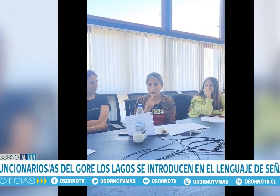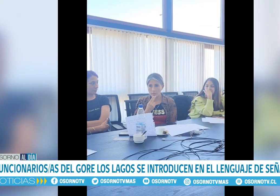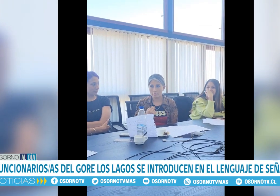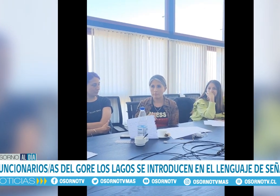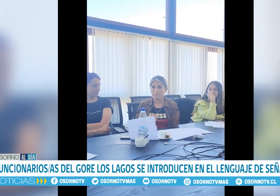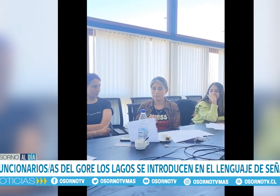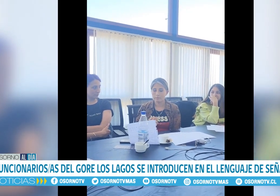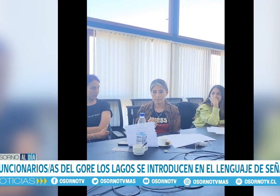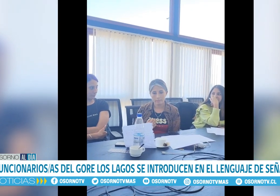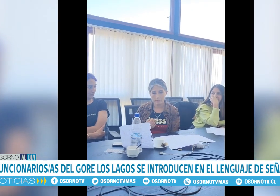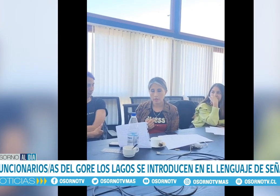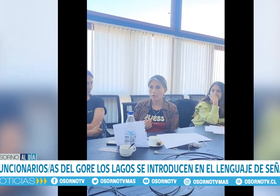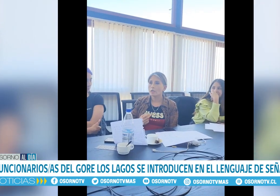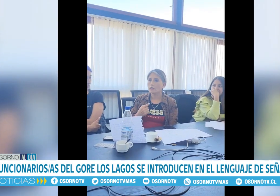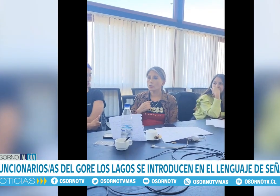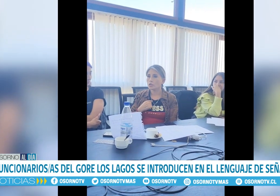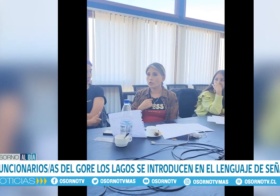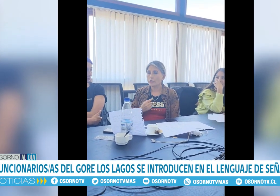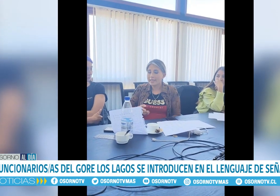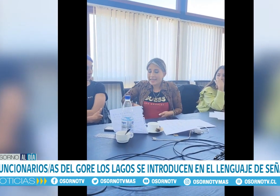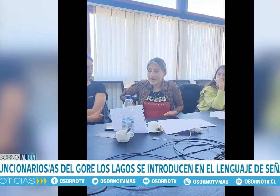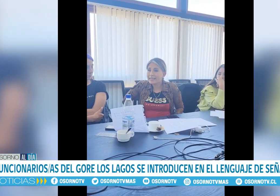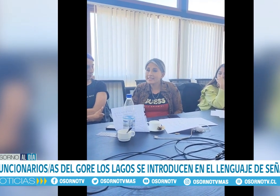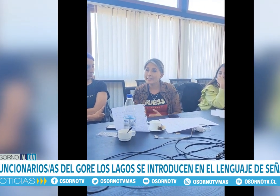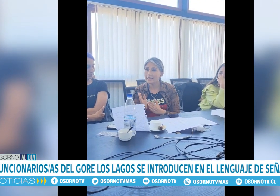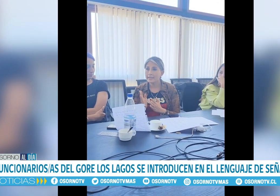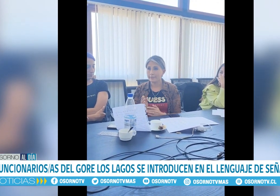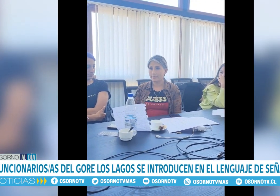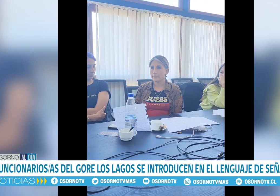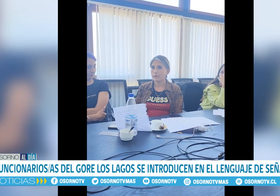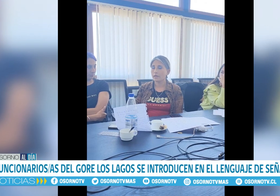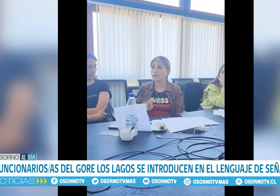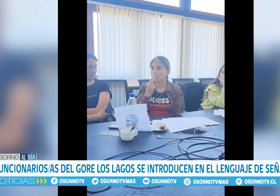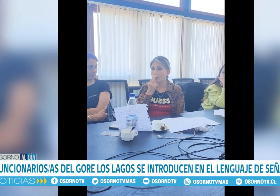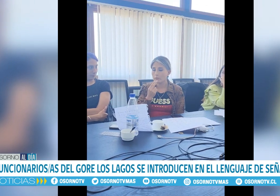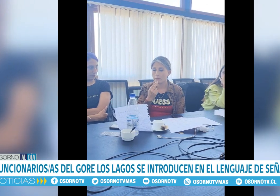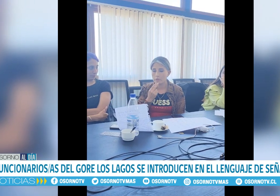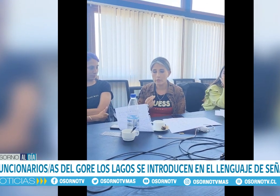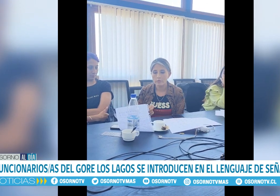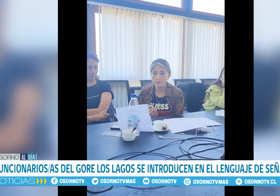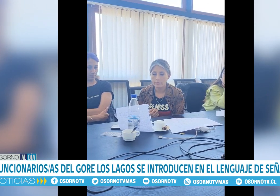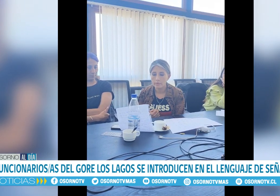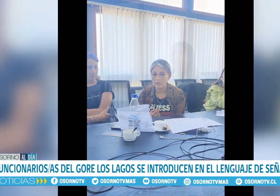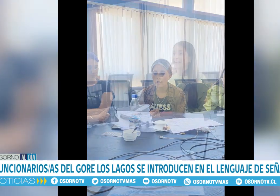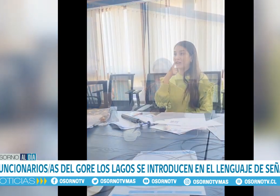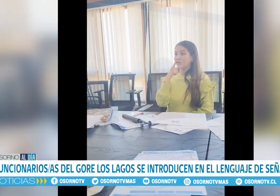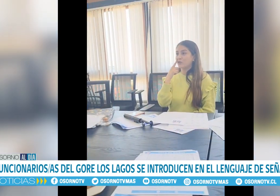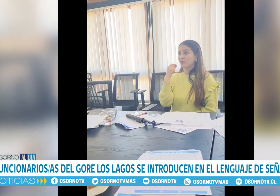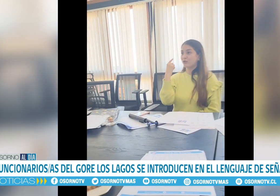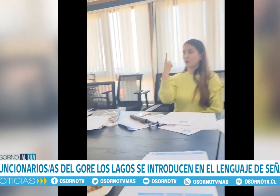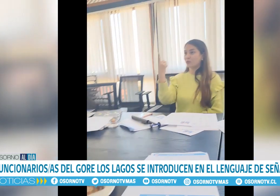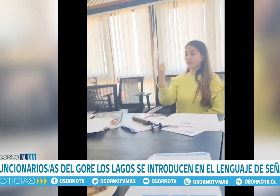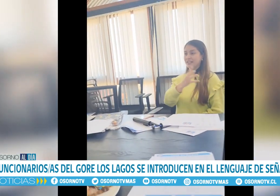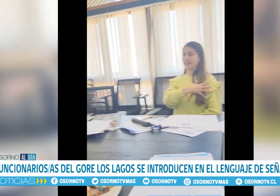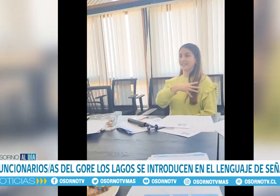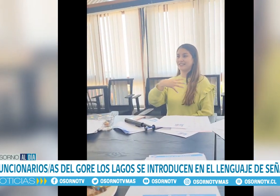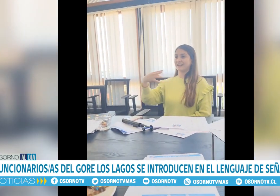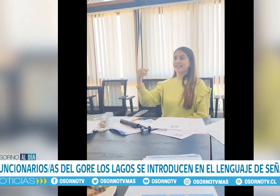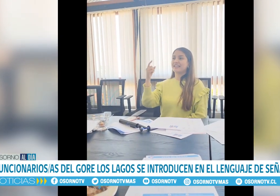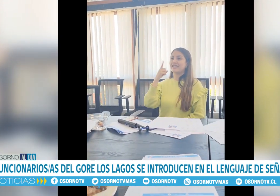definitiva, atender y orientar a aquellas personas sordas que llegan hasta la oficina del gobierno regional, cuya sede, en el caso de Osorno, está ubicada al interior de Correos